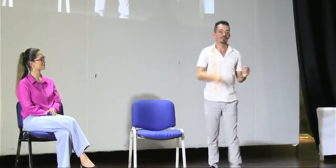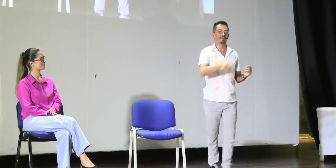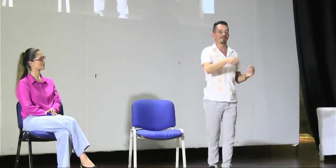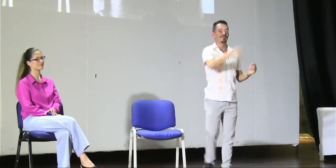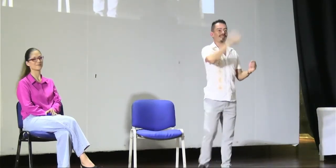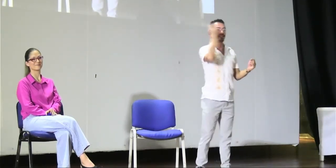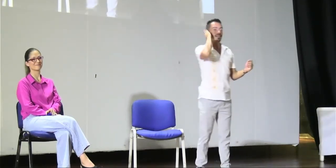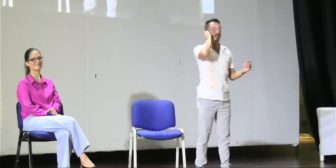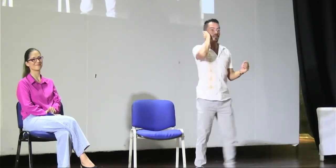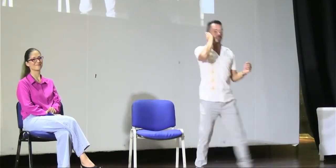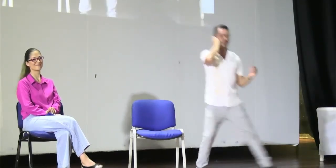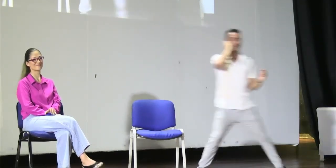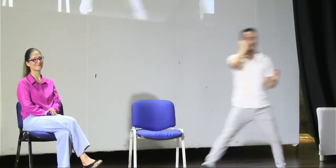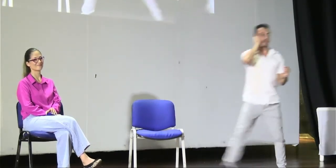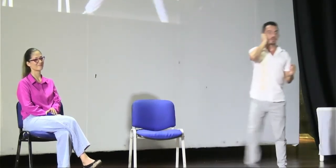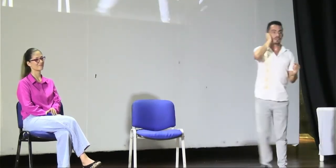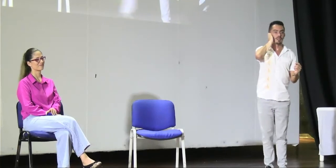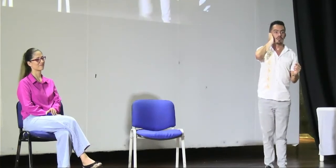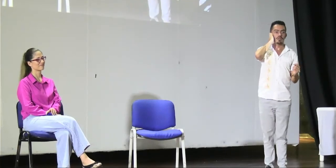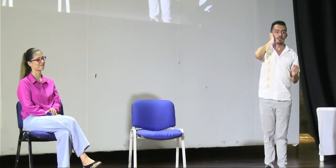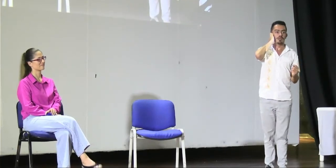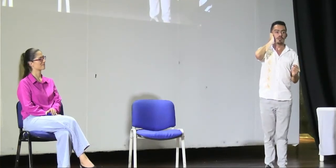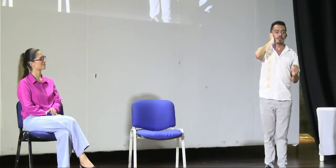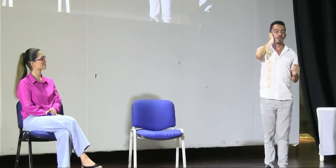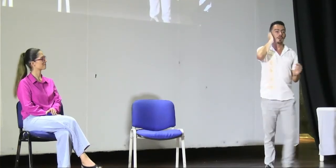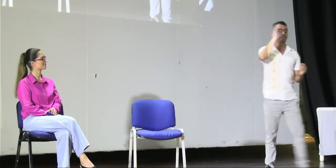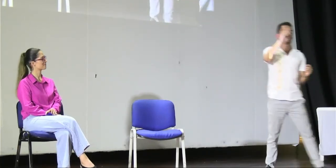QR que fácilmente pueden capturar a través de sus celulares.